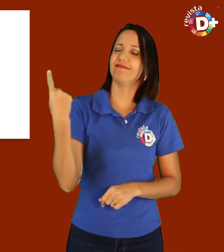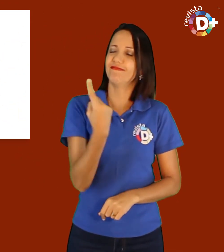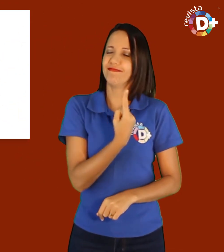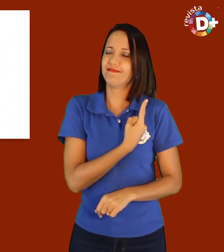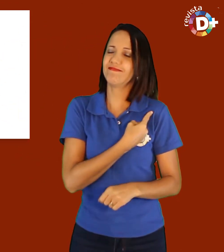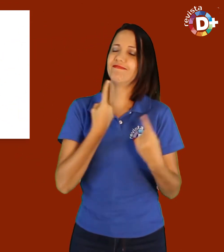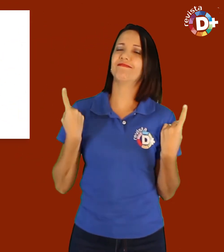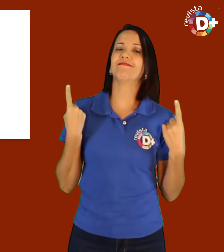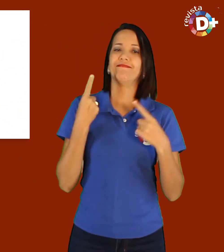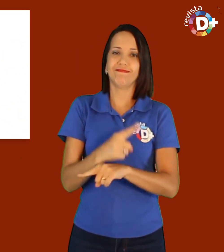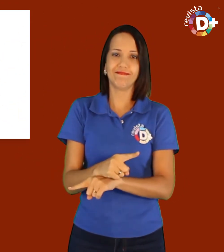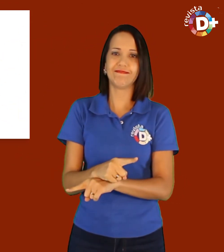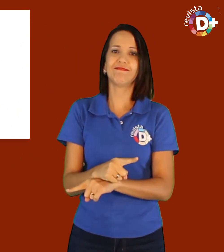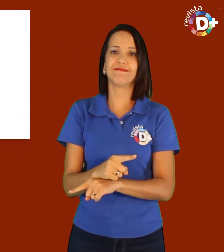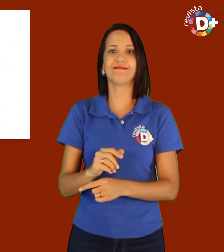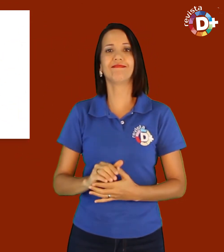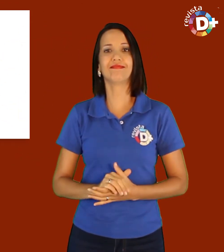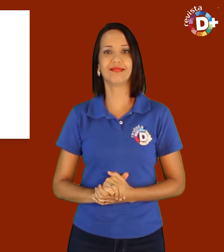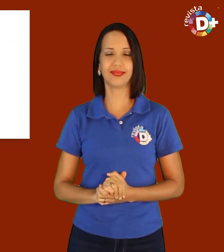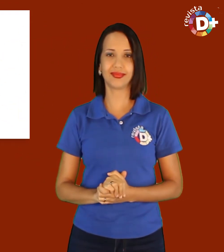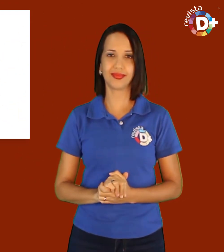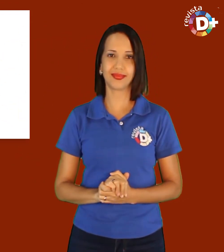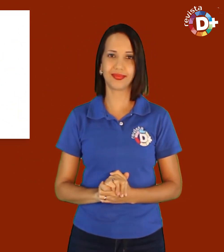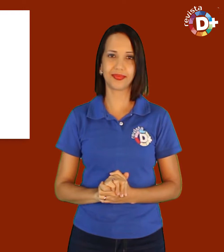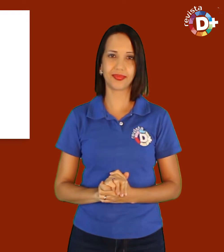Paulo. Esse é o nosso grande desafio.